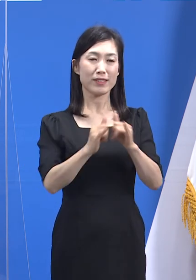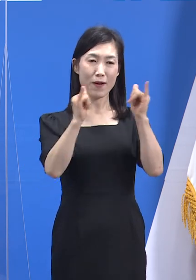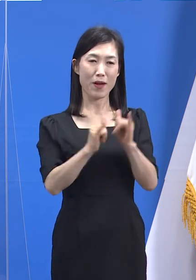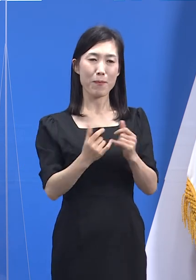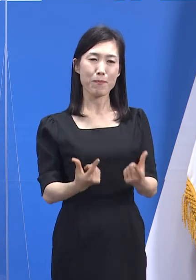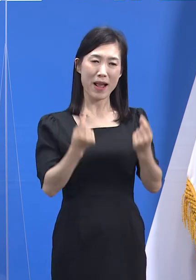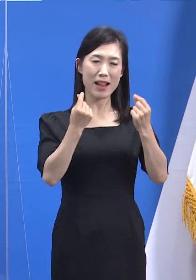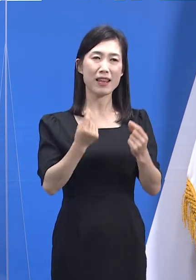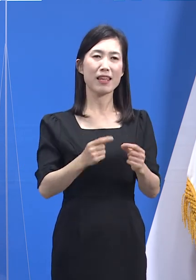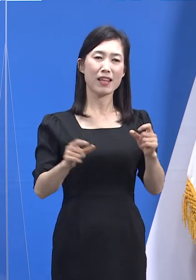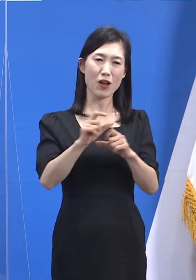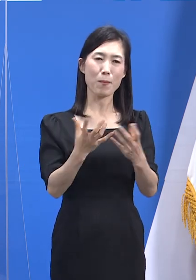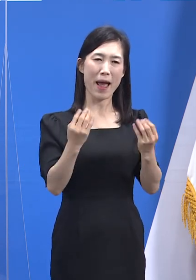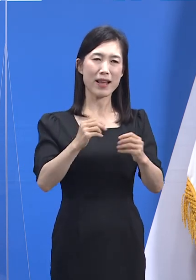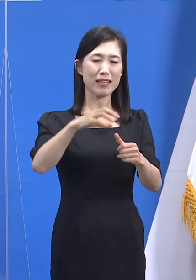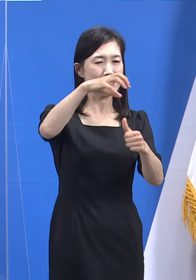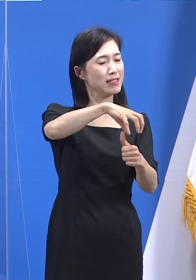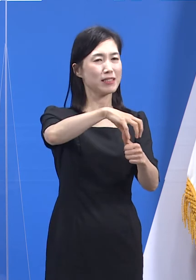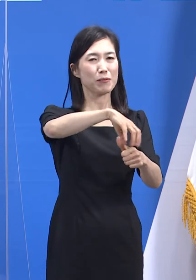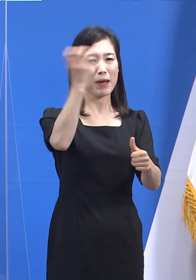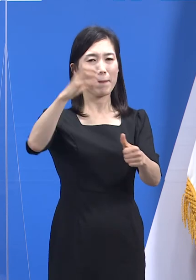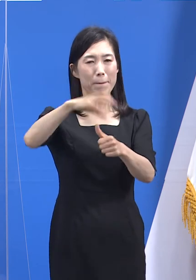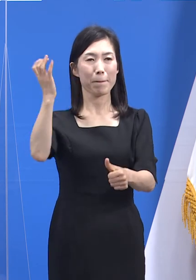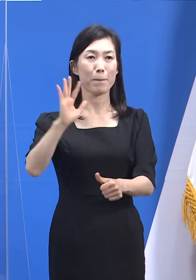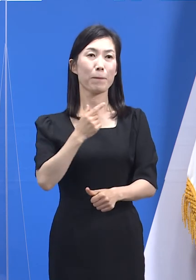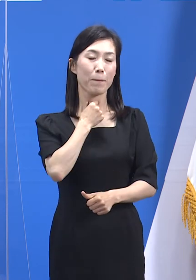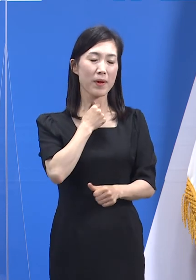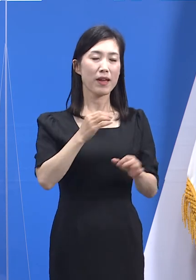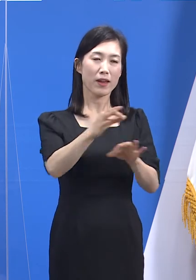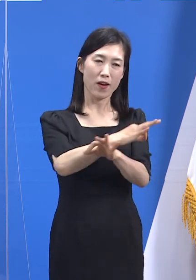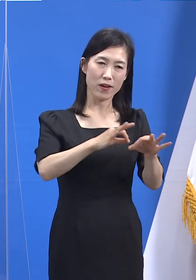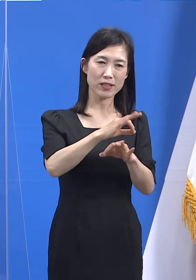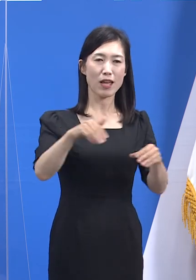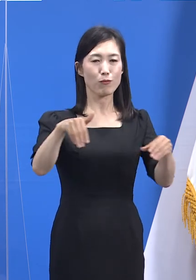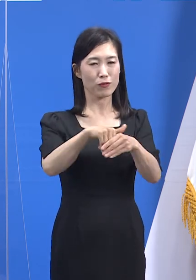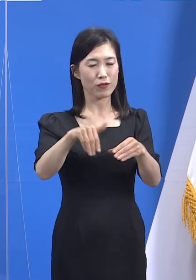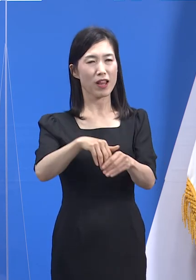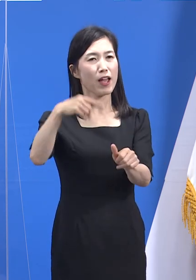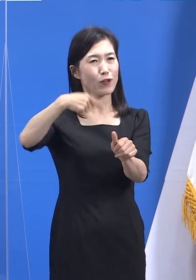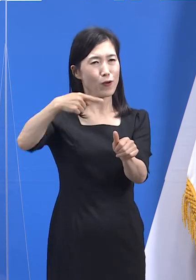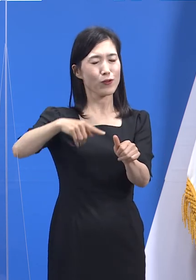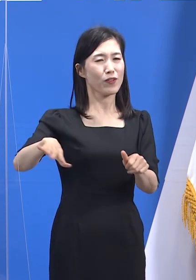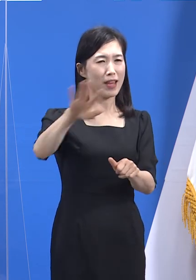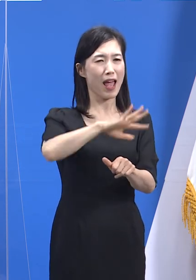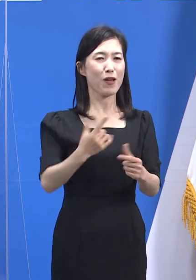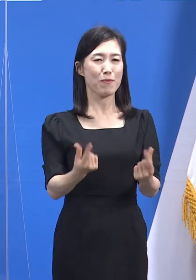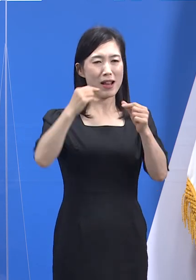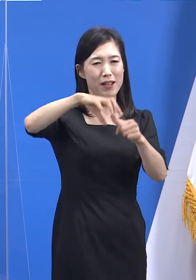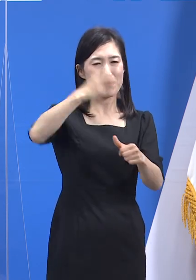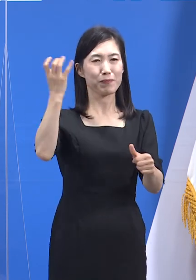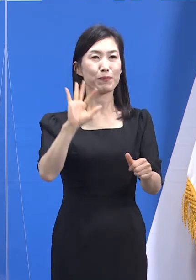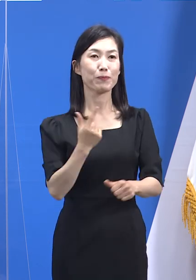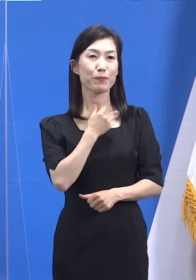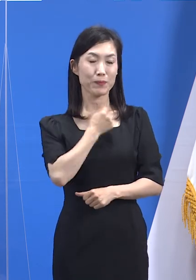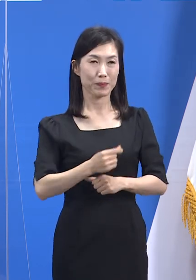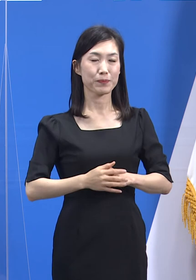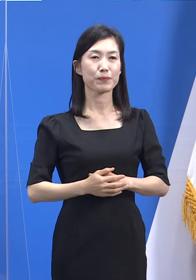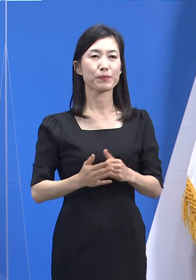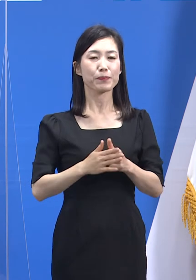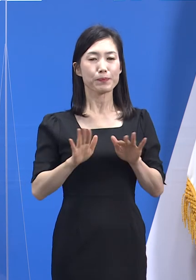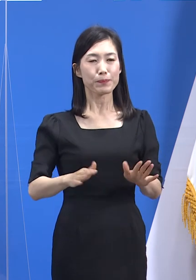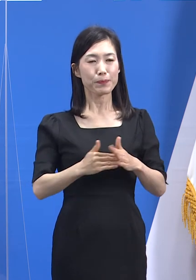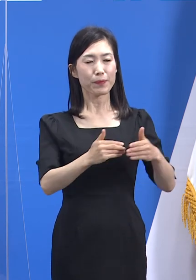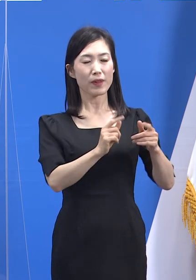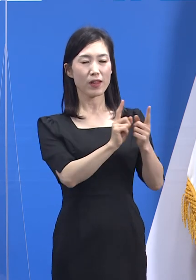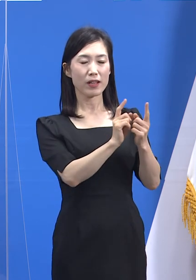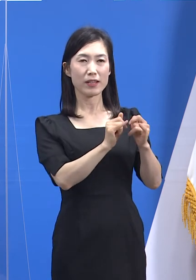개방되기를 소원하고 있습니다. 경제, 교육, 문화 모든 영역이 그렇습니다. 지금까지의 거리